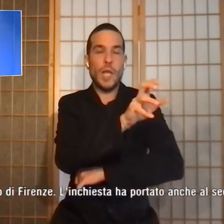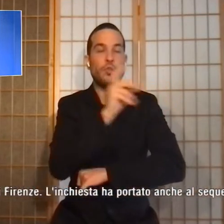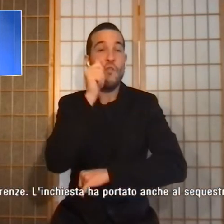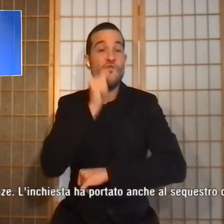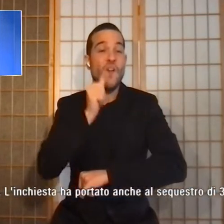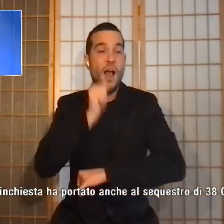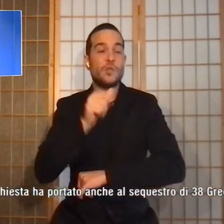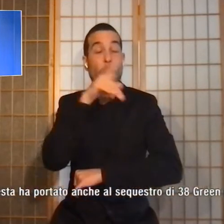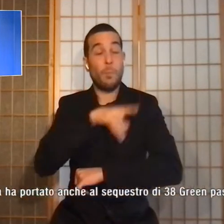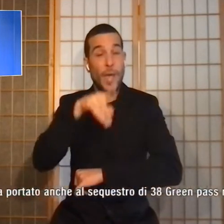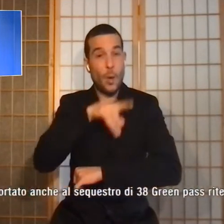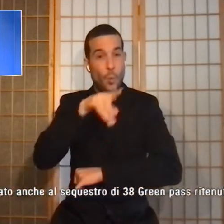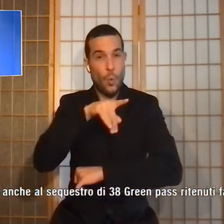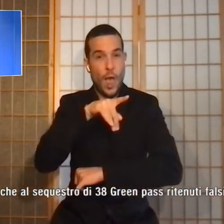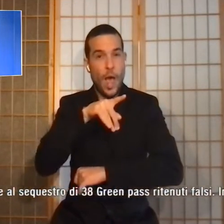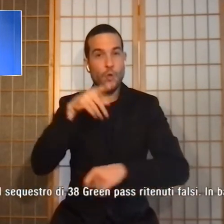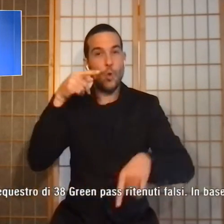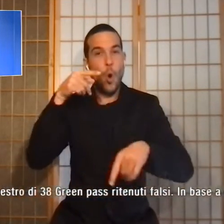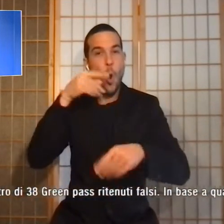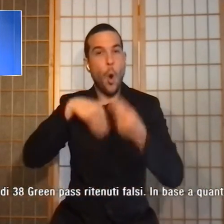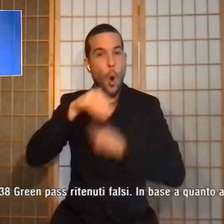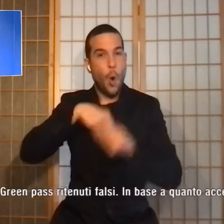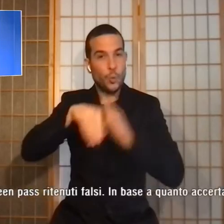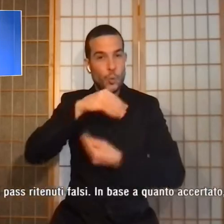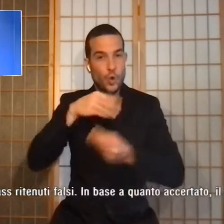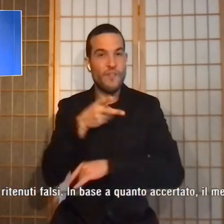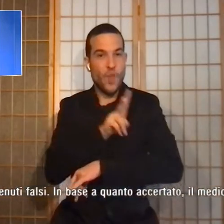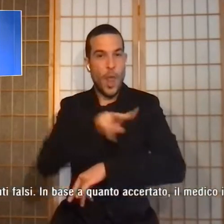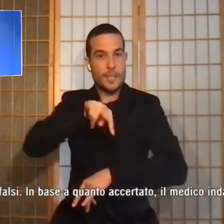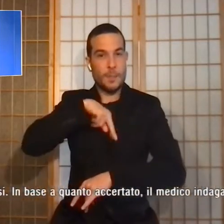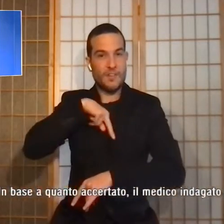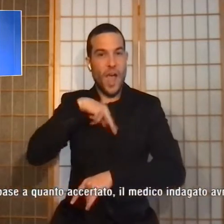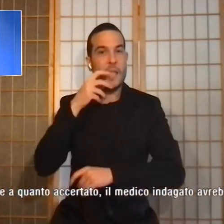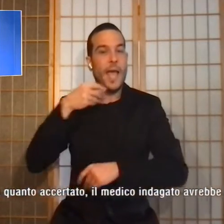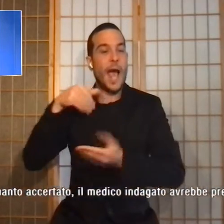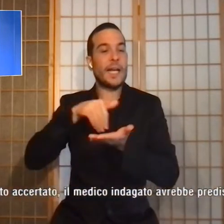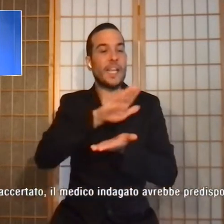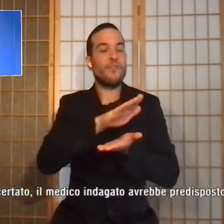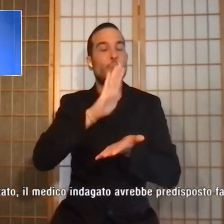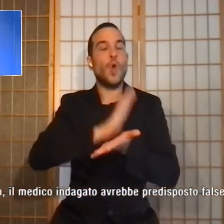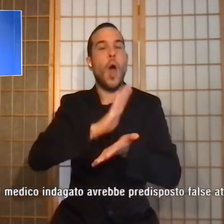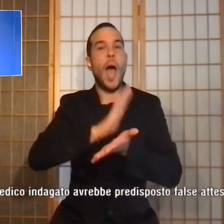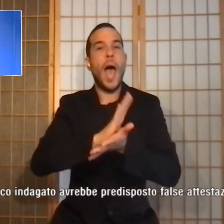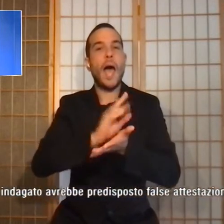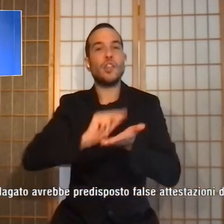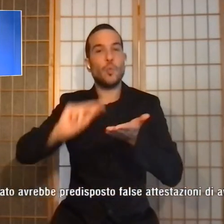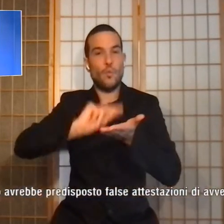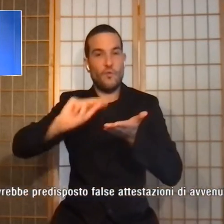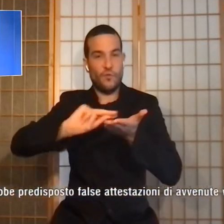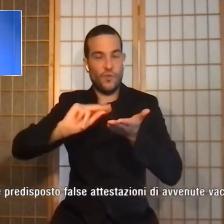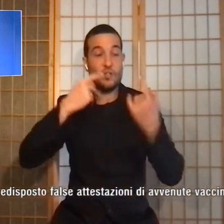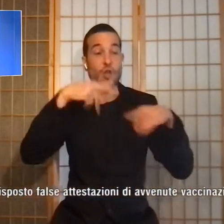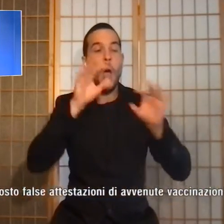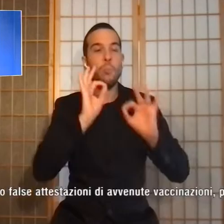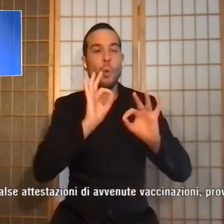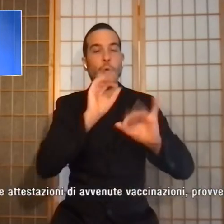violenza privata, rifiuto di atti di ufficio ed è stato raggiunto da un'ordinanza di custodia